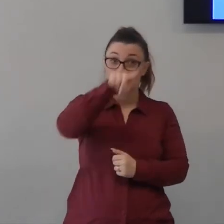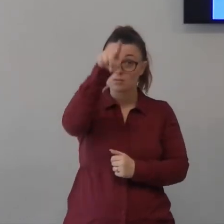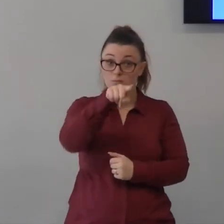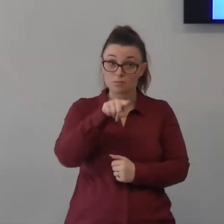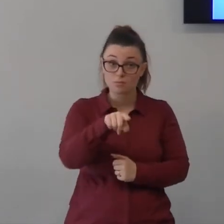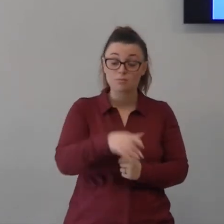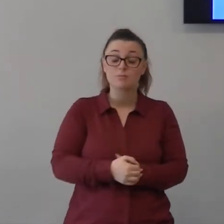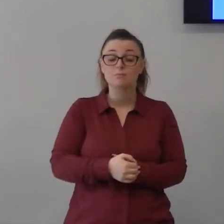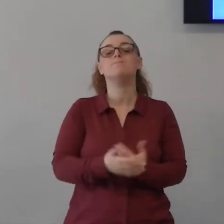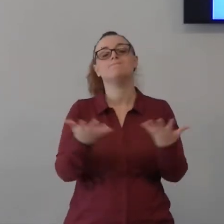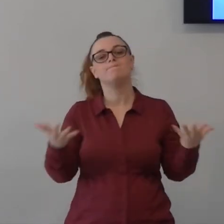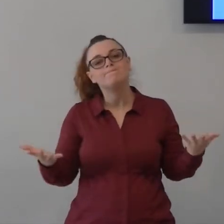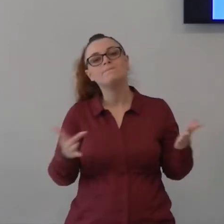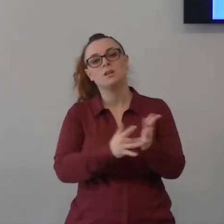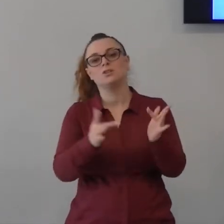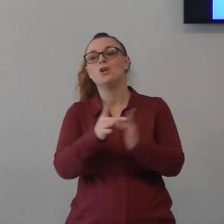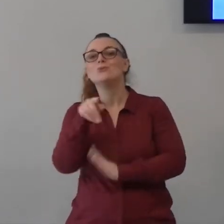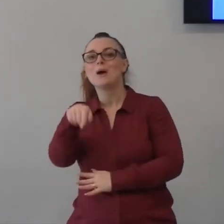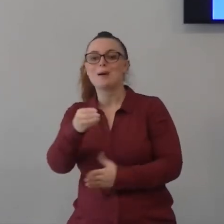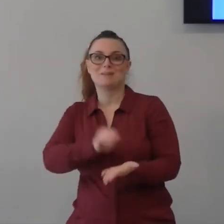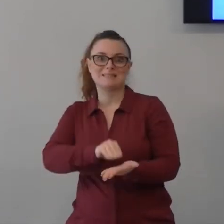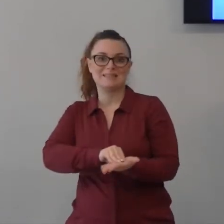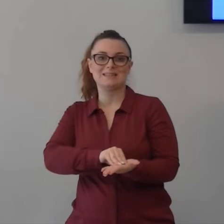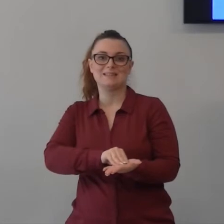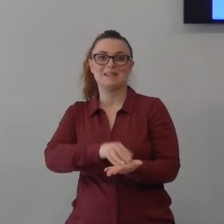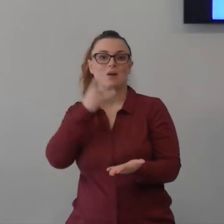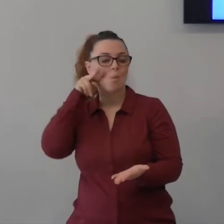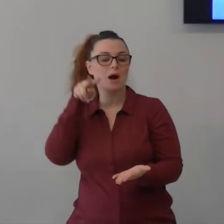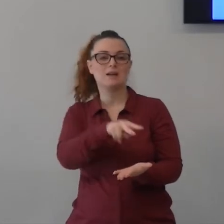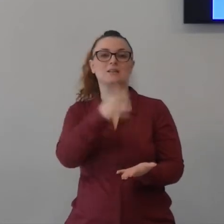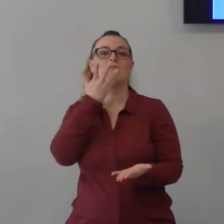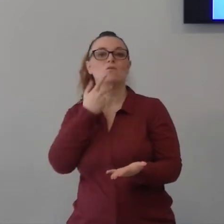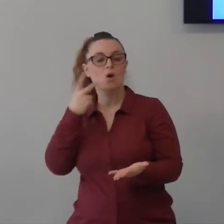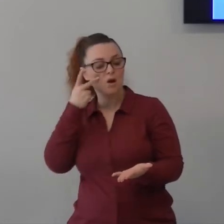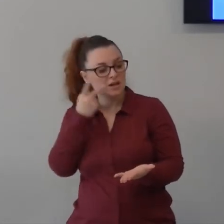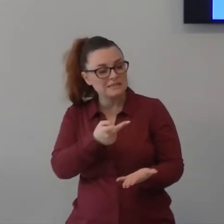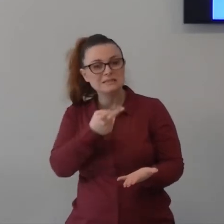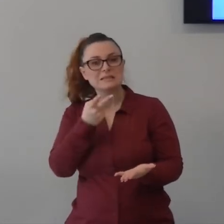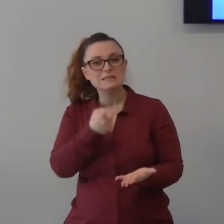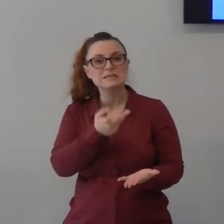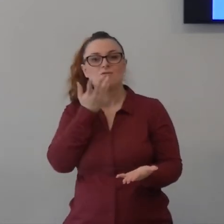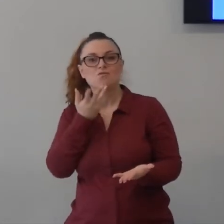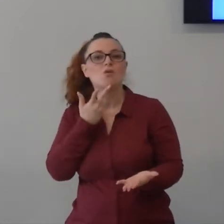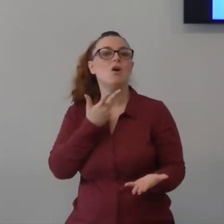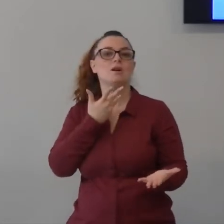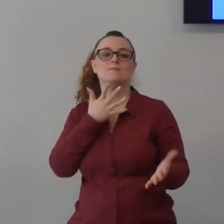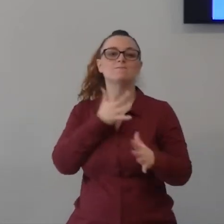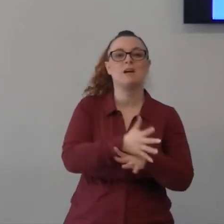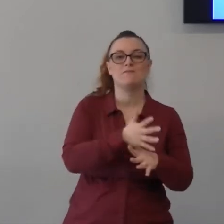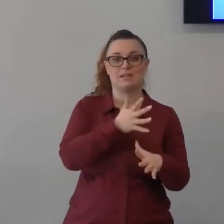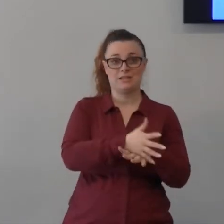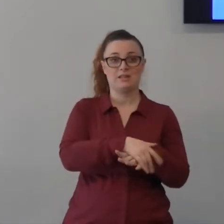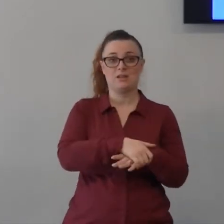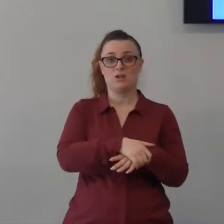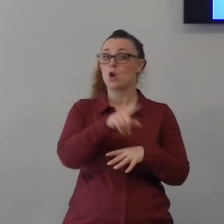sappi che Gesù è lì Gesù sappi che ti guarda che è attento che vede il tuo sforzo di speranza non è disinteressato non